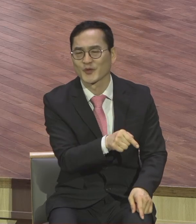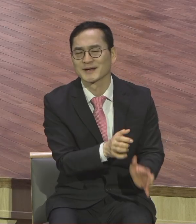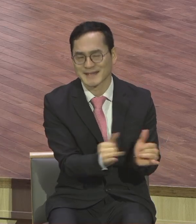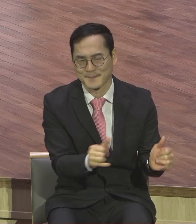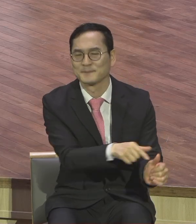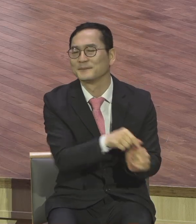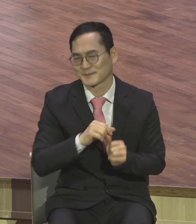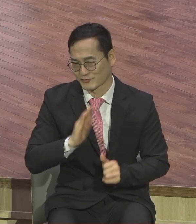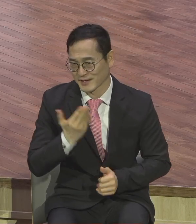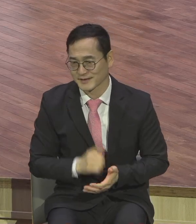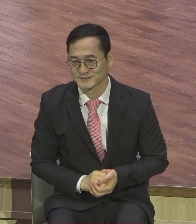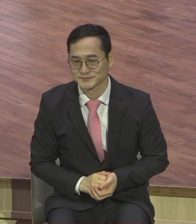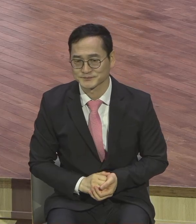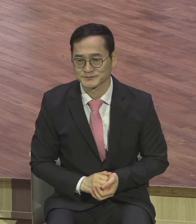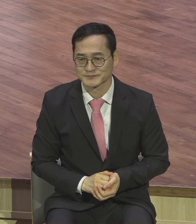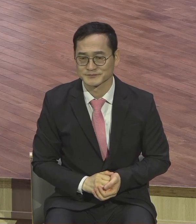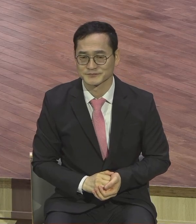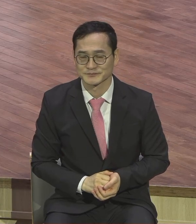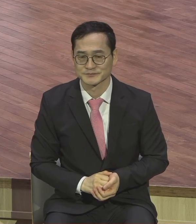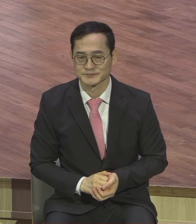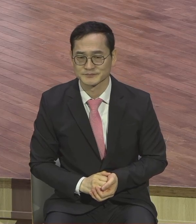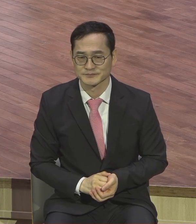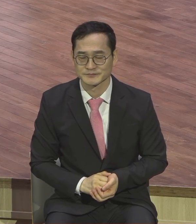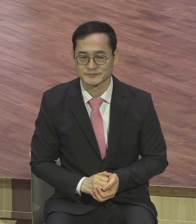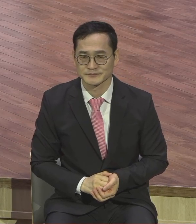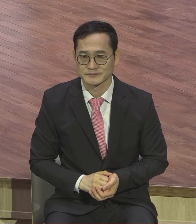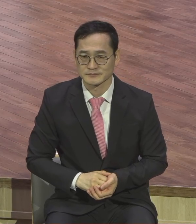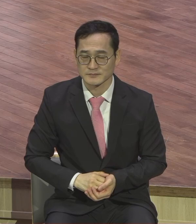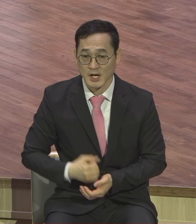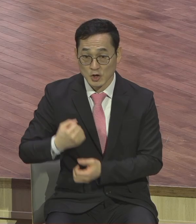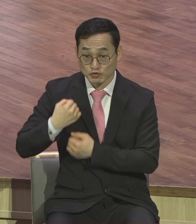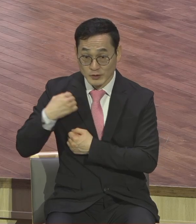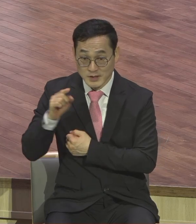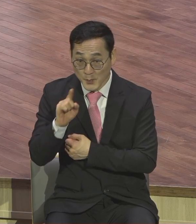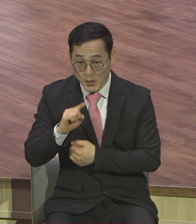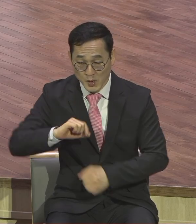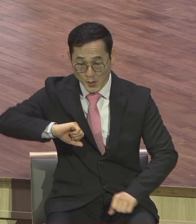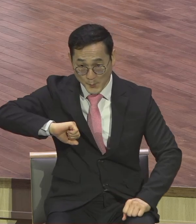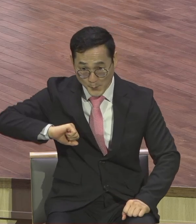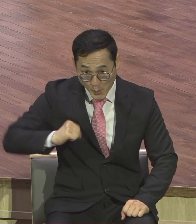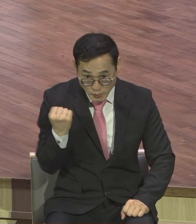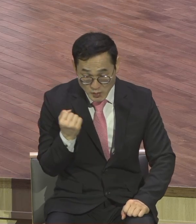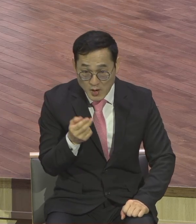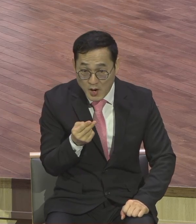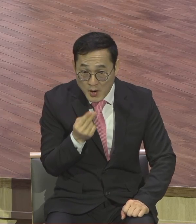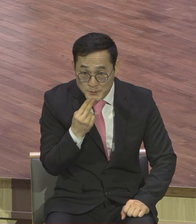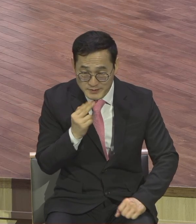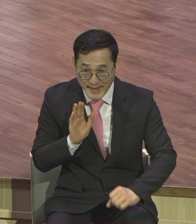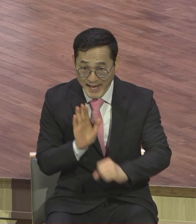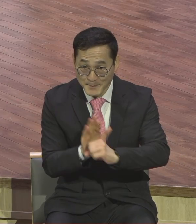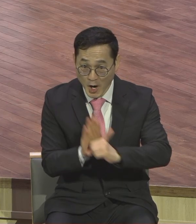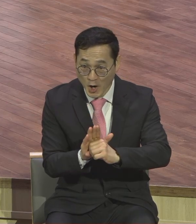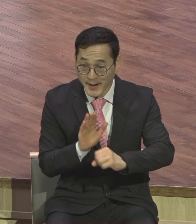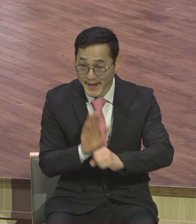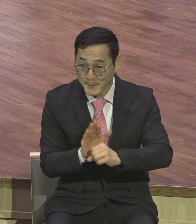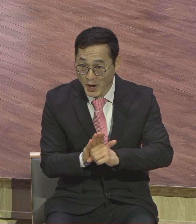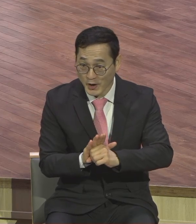명령을 할 권한이 없다 무슨 말입니까 자신이 먼저